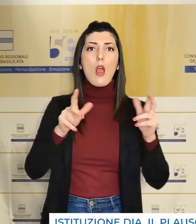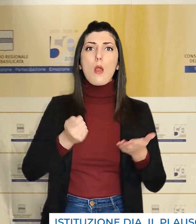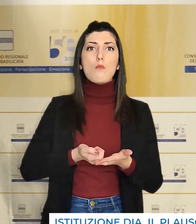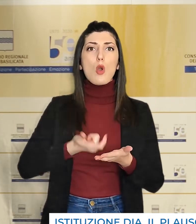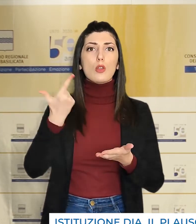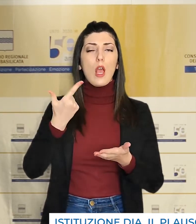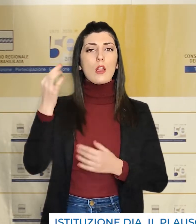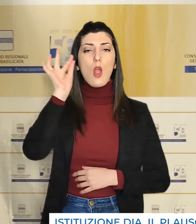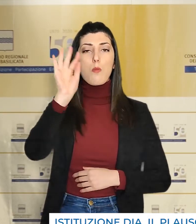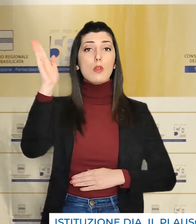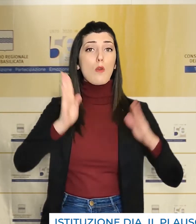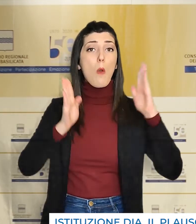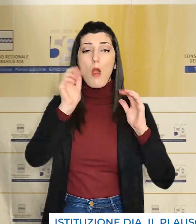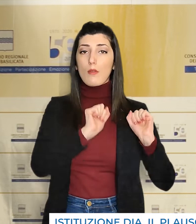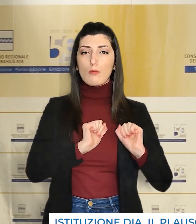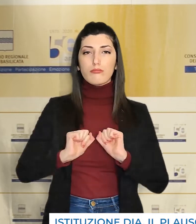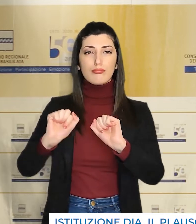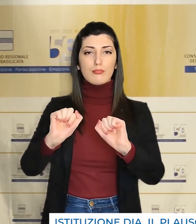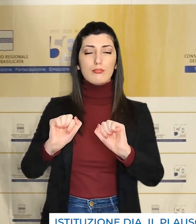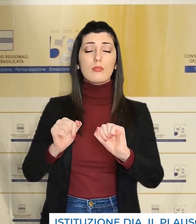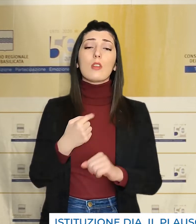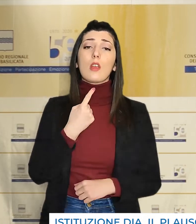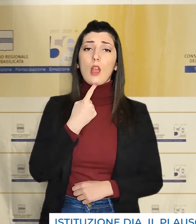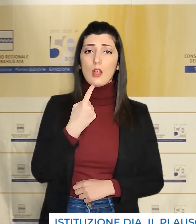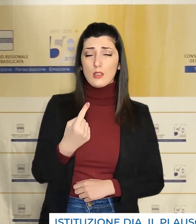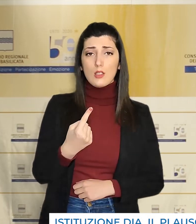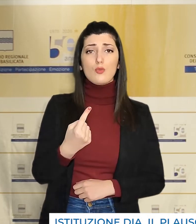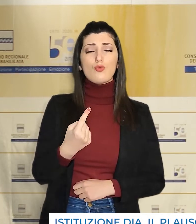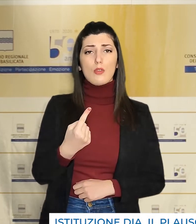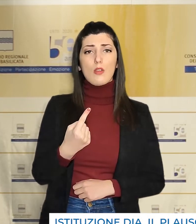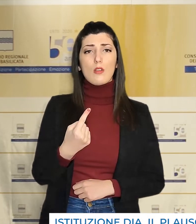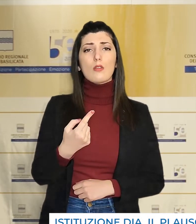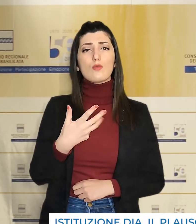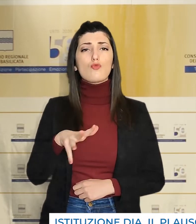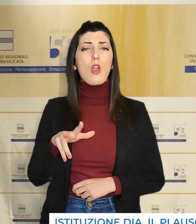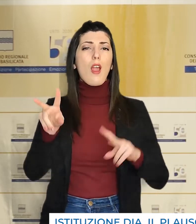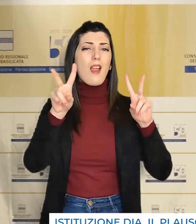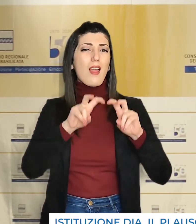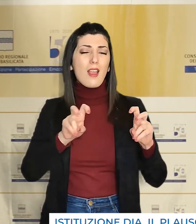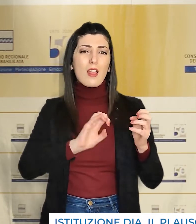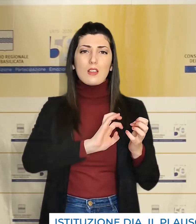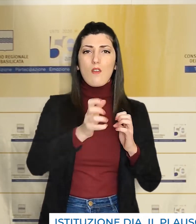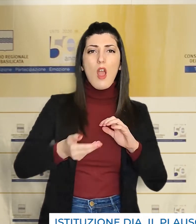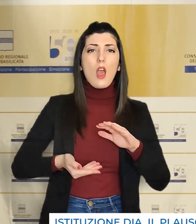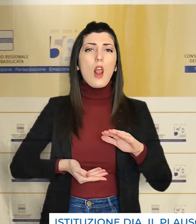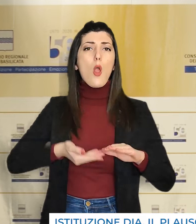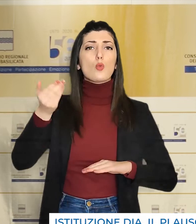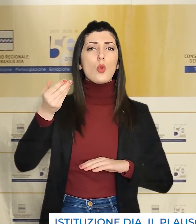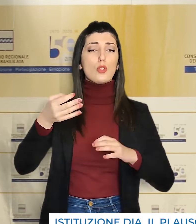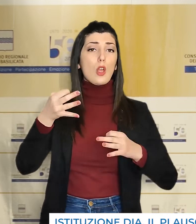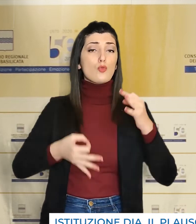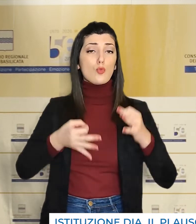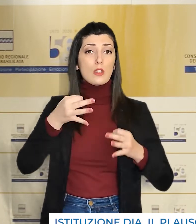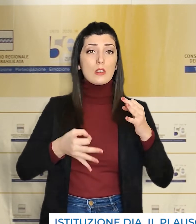importante per il contrasto dei fenomeni mafiosi, che, dice, come dimostrano diverse inchieste dell